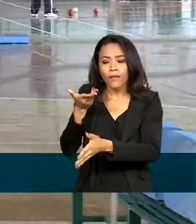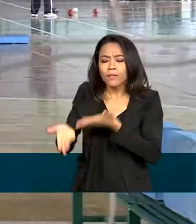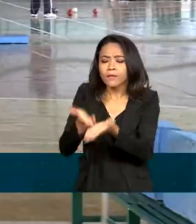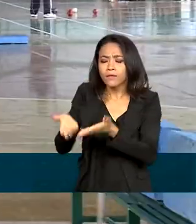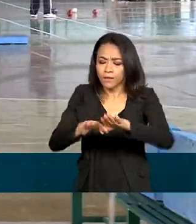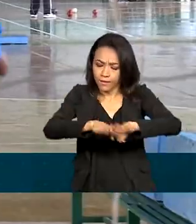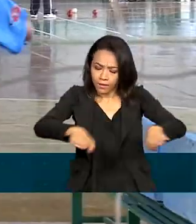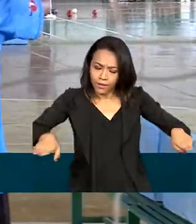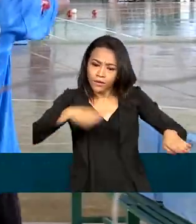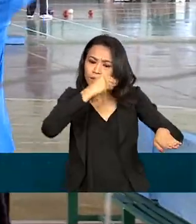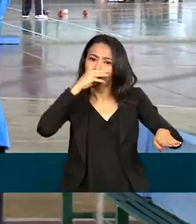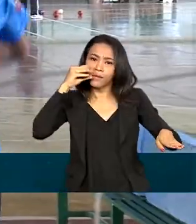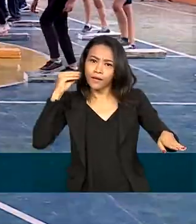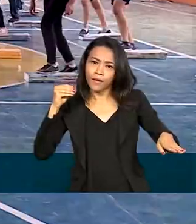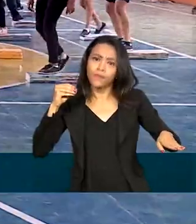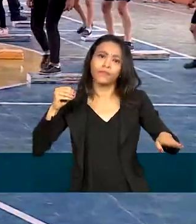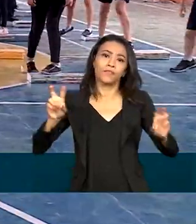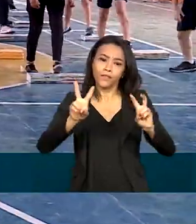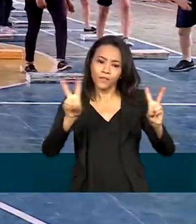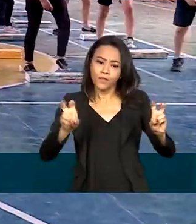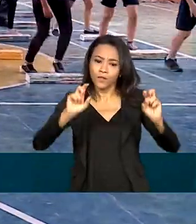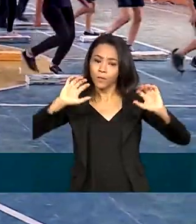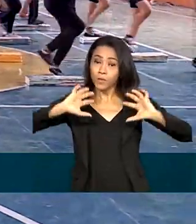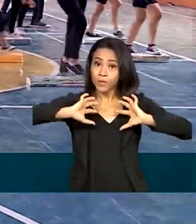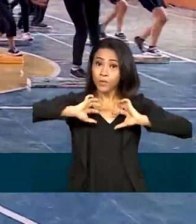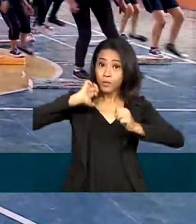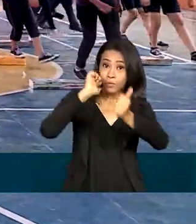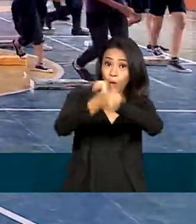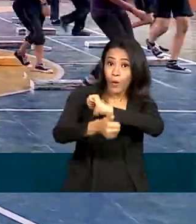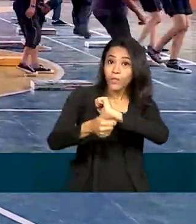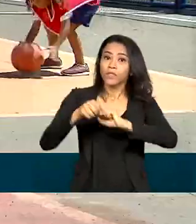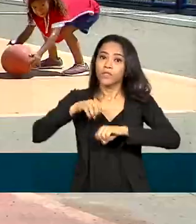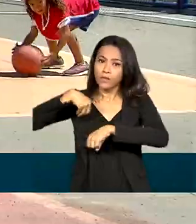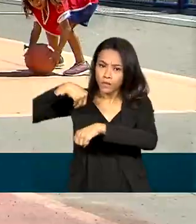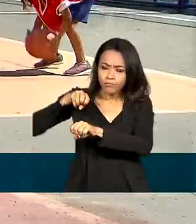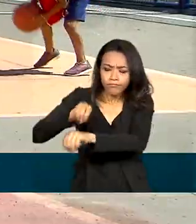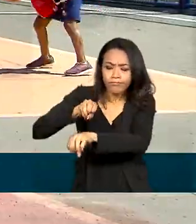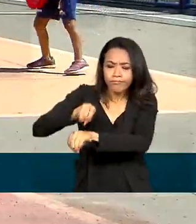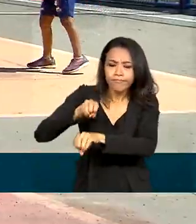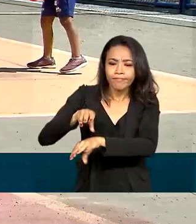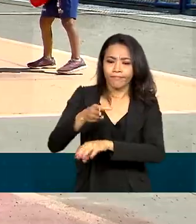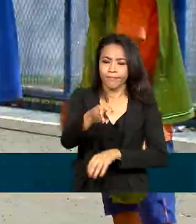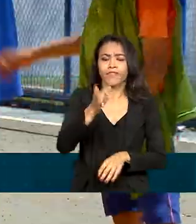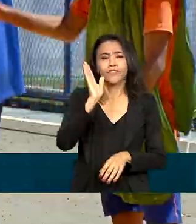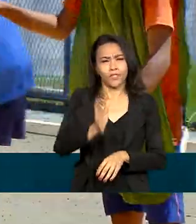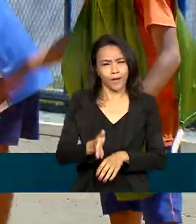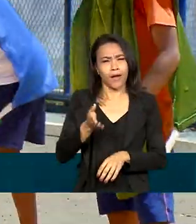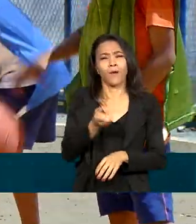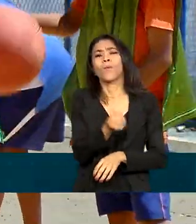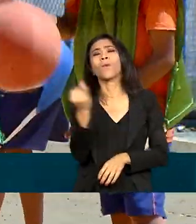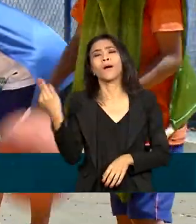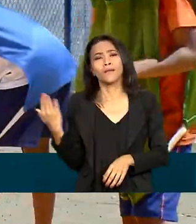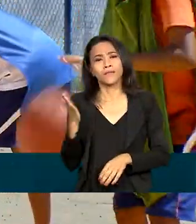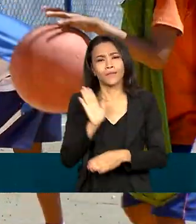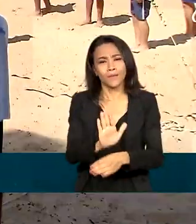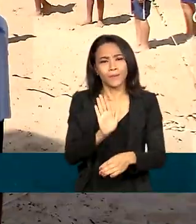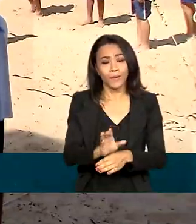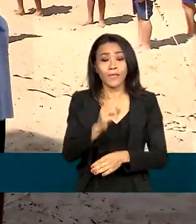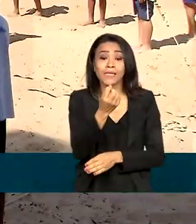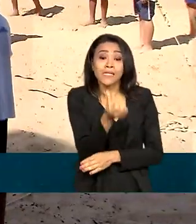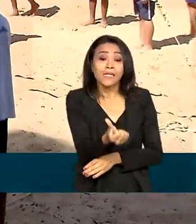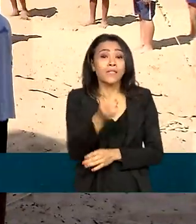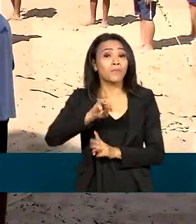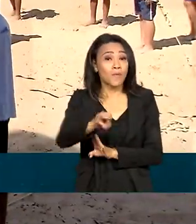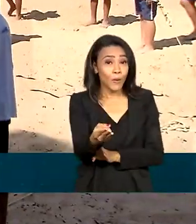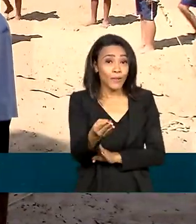a crianças e adolescentes em atividades esportivas e socioeducativas. E já atendeu 6 milhões de crianças e